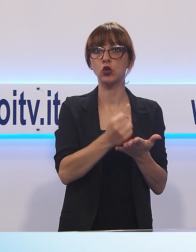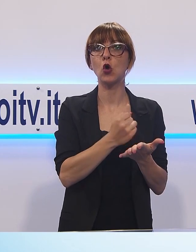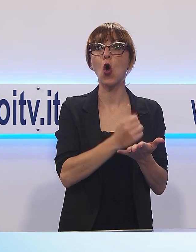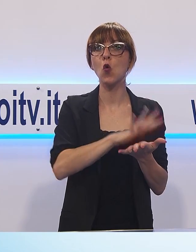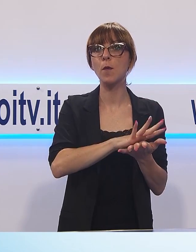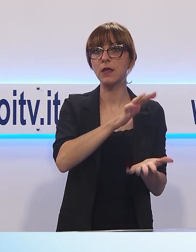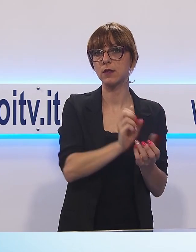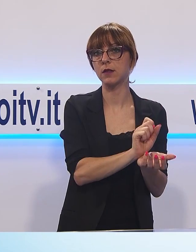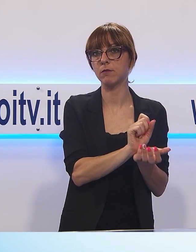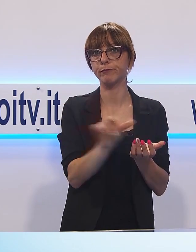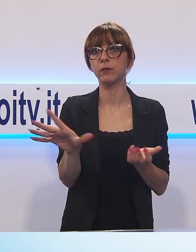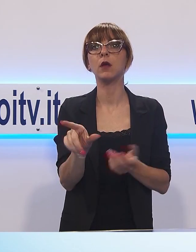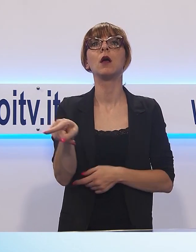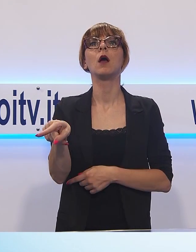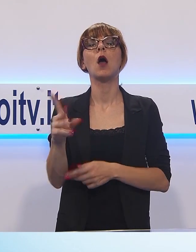da farsi.